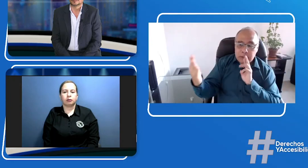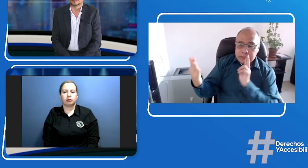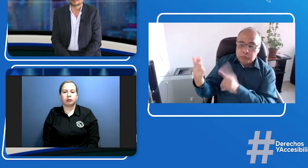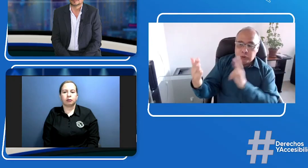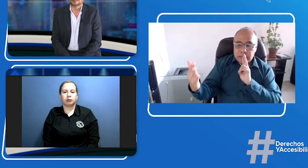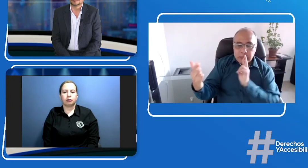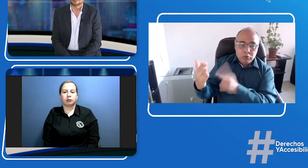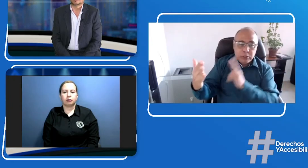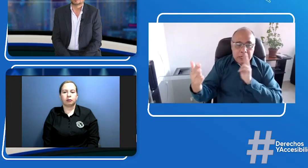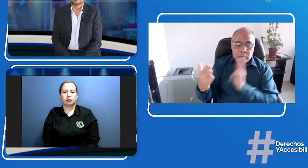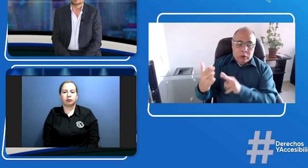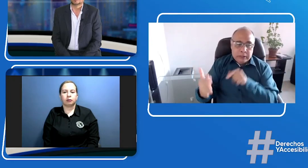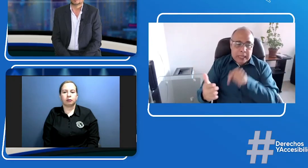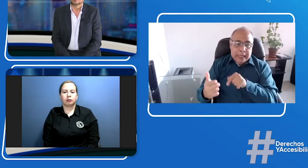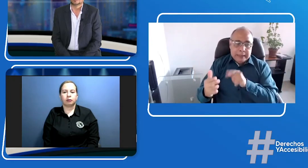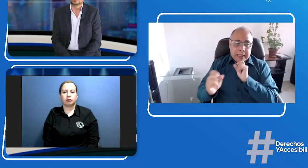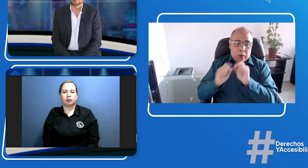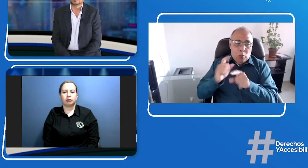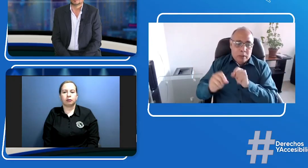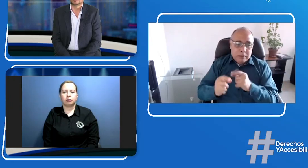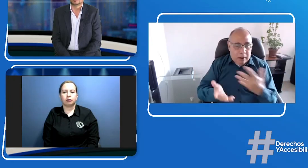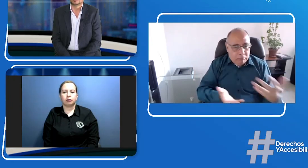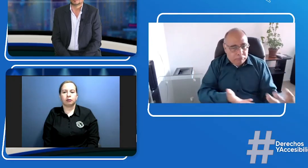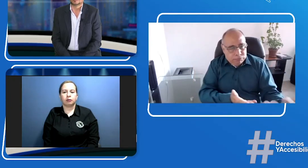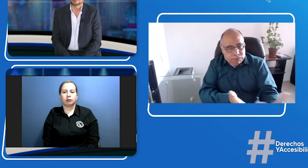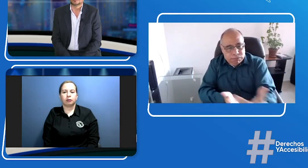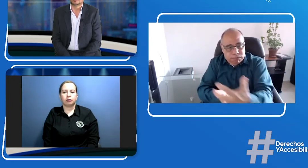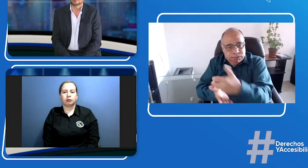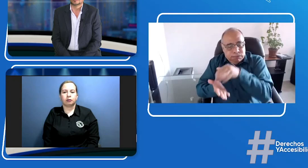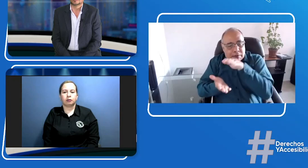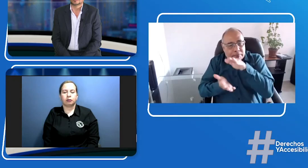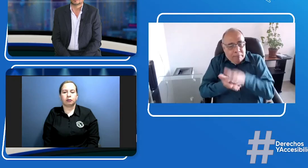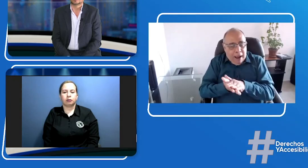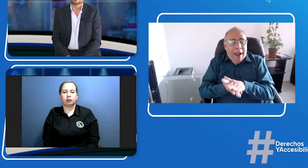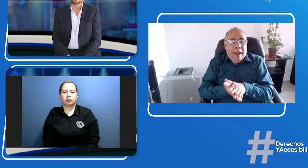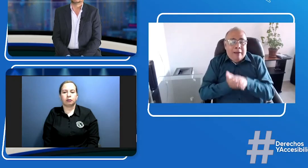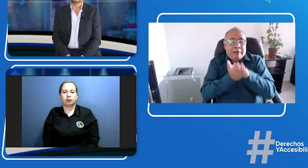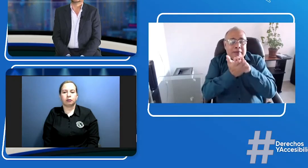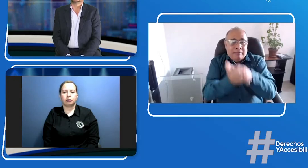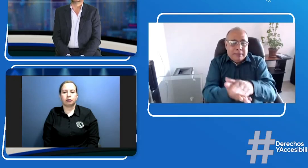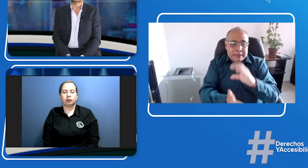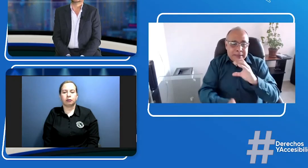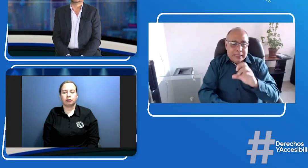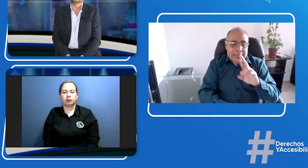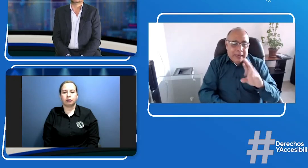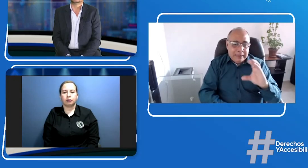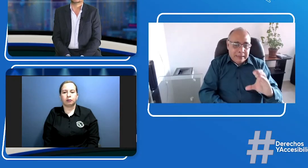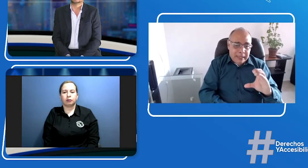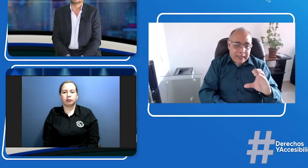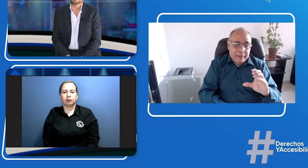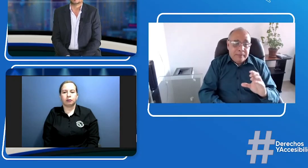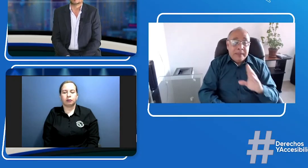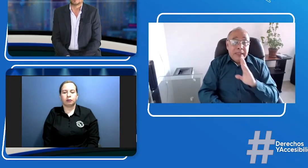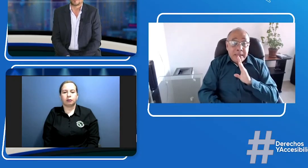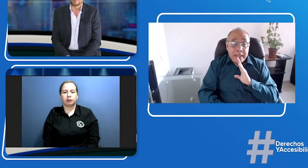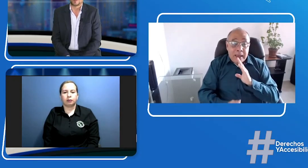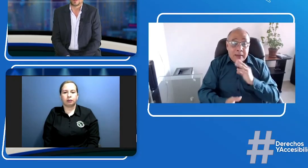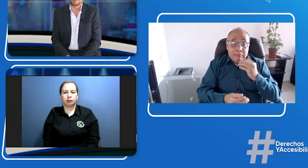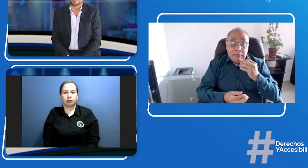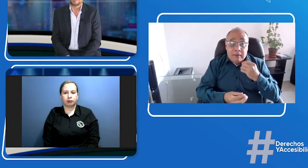accesibilidad a estos servicios de televisión a través del closed caption del recuadro con intérprete y demás y que de esta manera